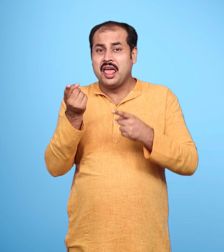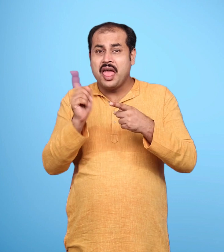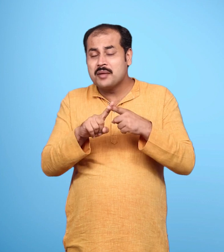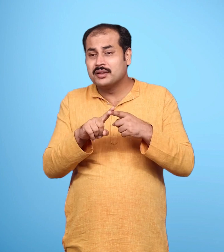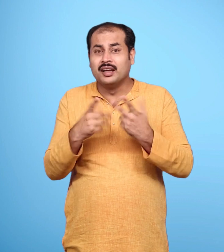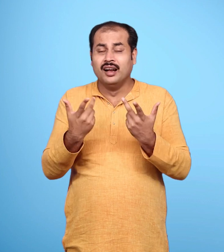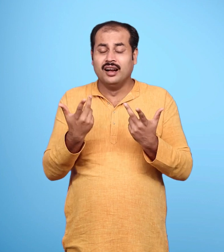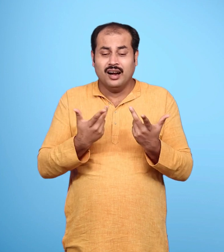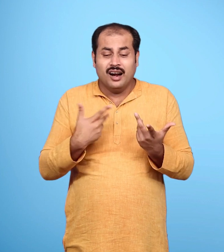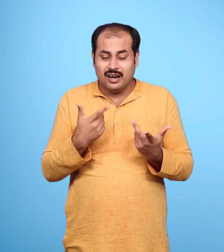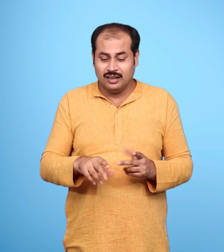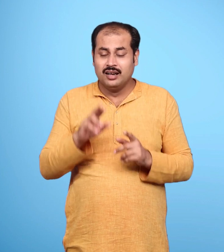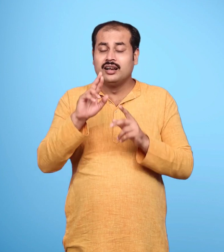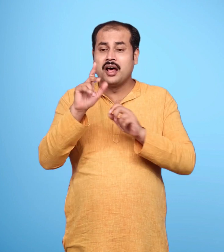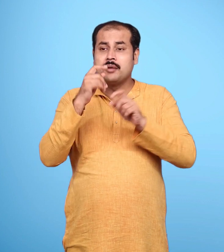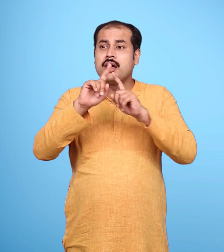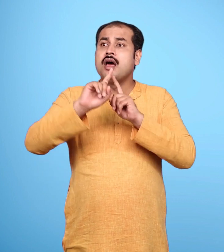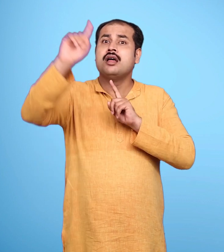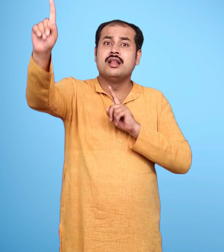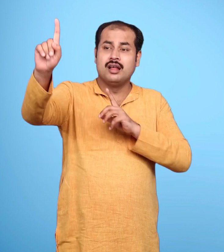यह डर था कि राम से बिच्छू न हो